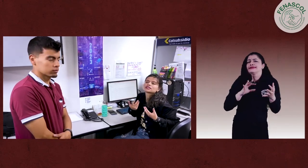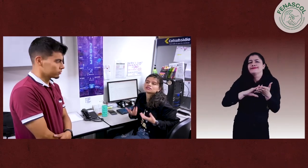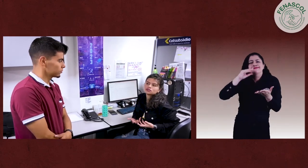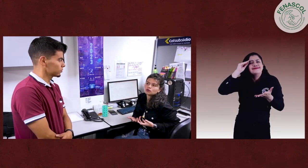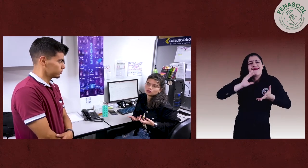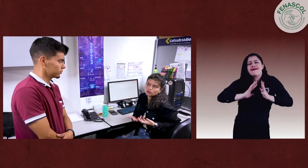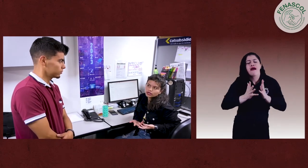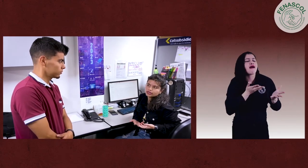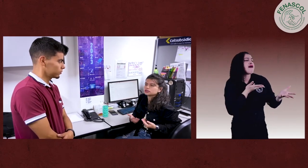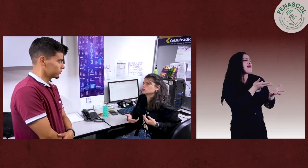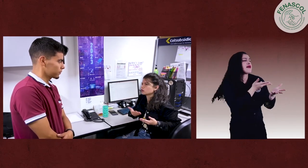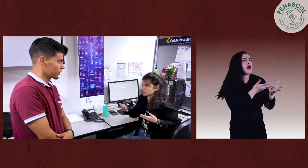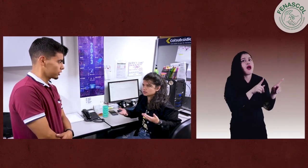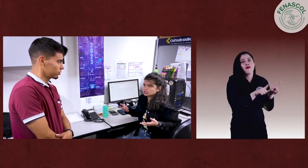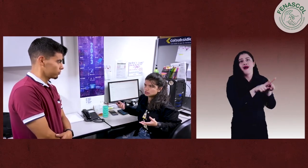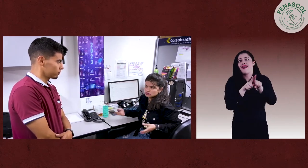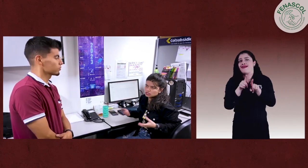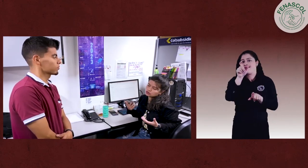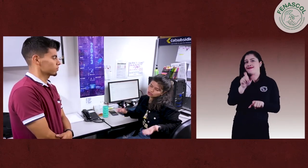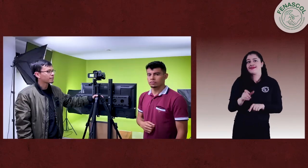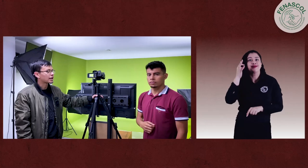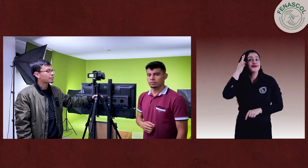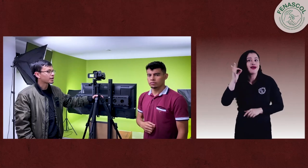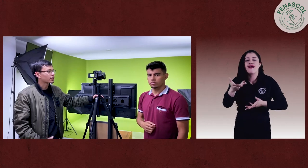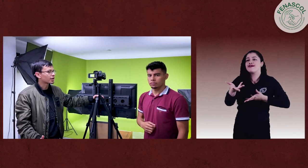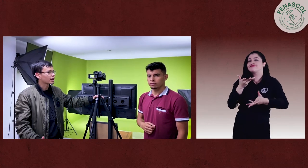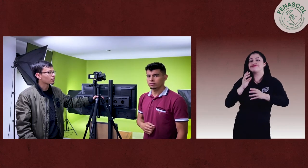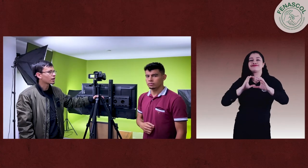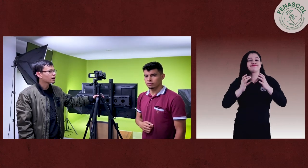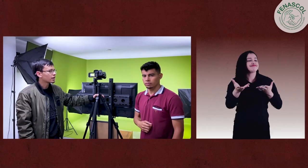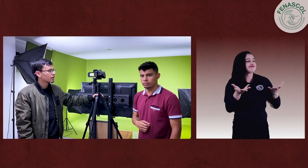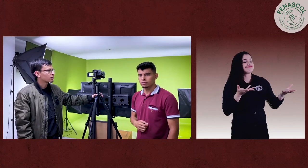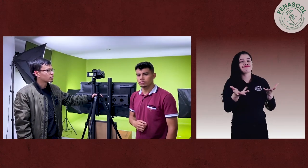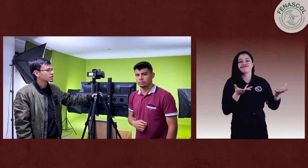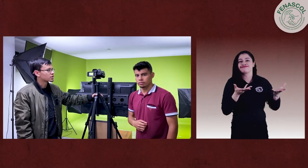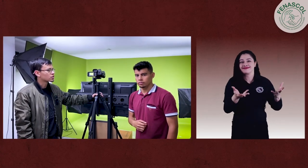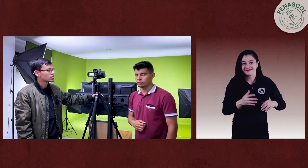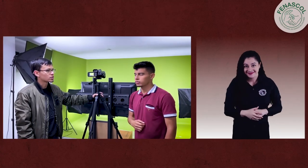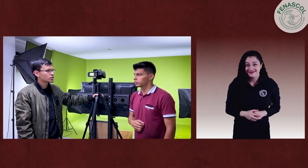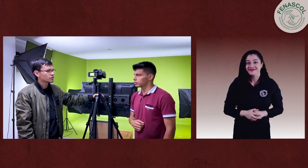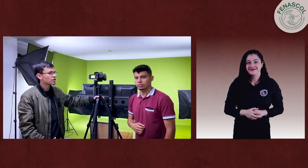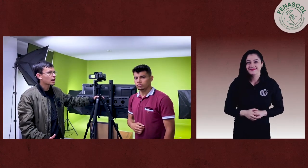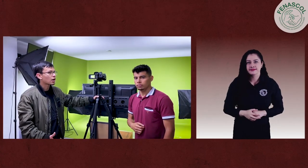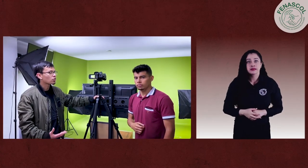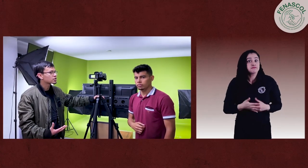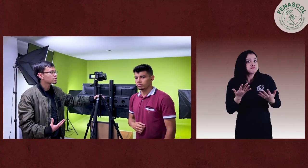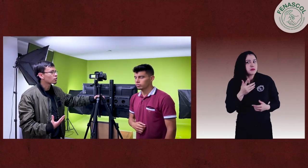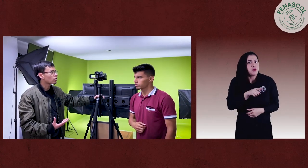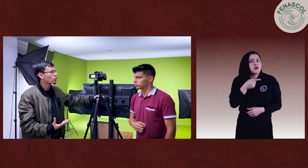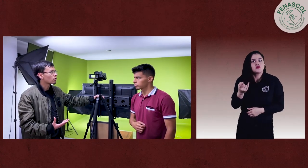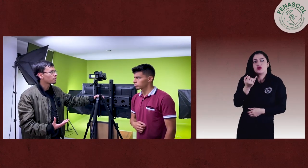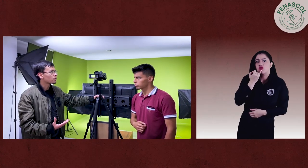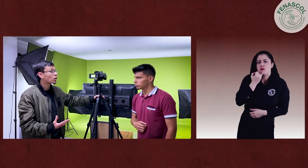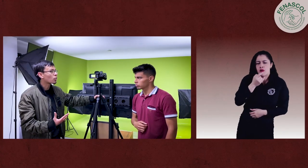buena, así como con las demás personas. La primera lengua, pues nos da conocer una comunidad,